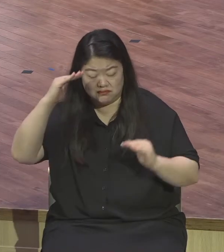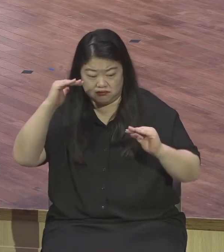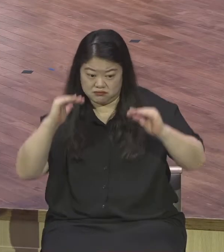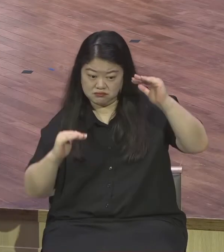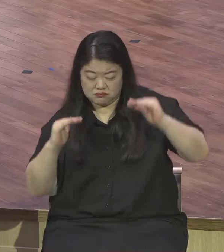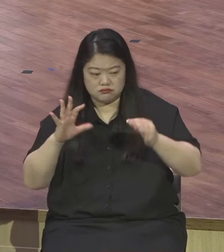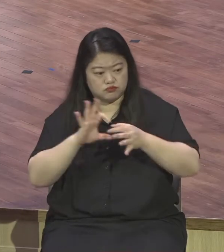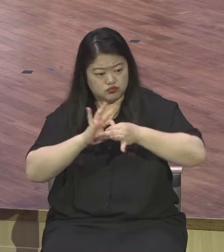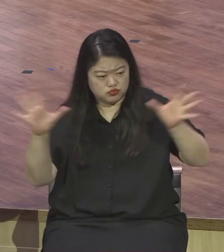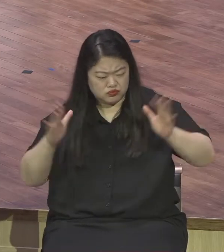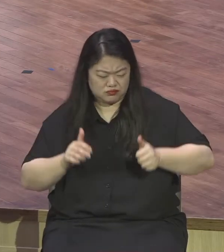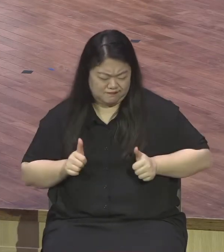감동받았어요.